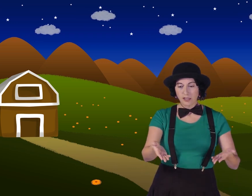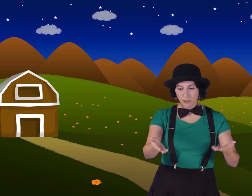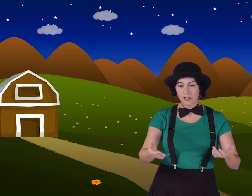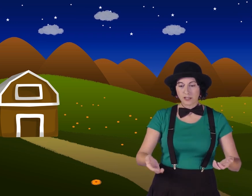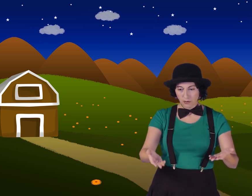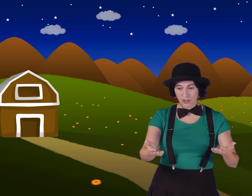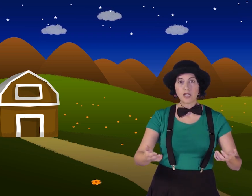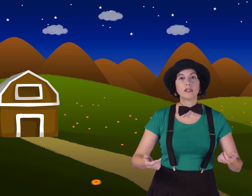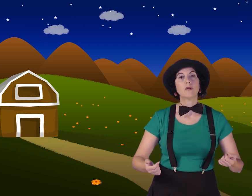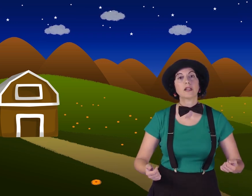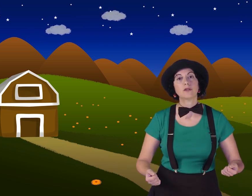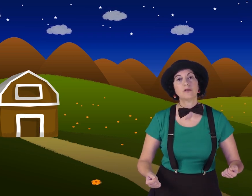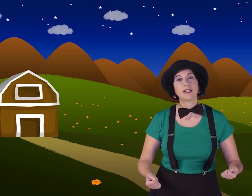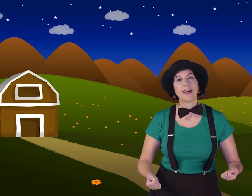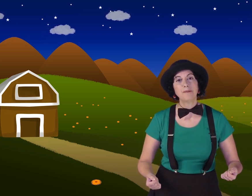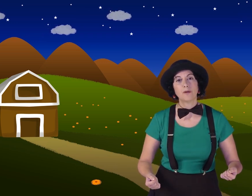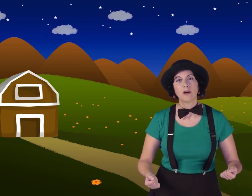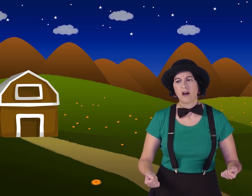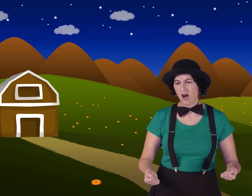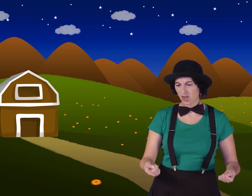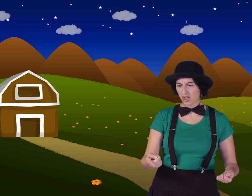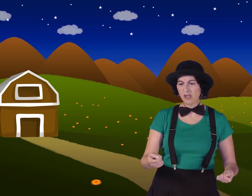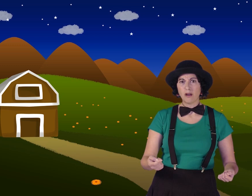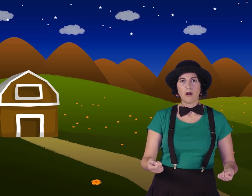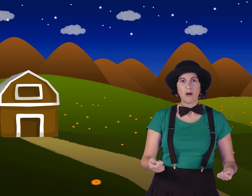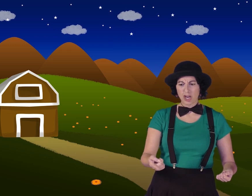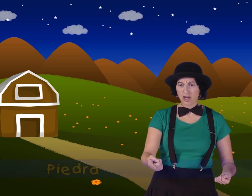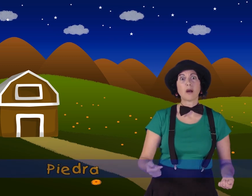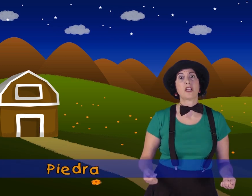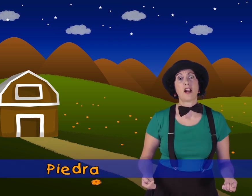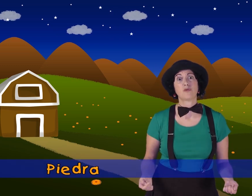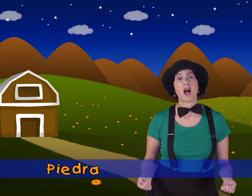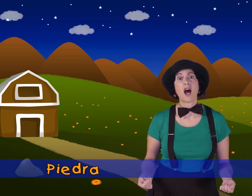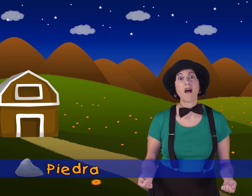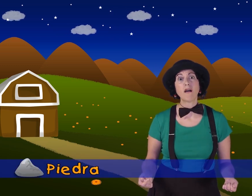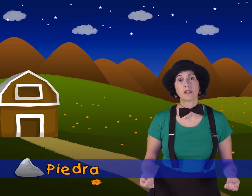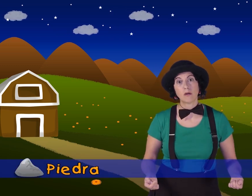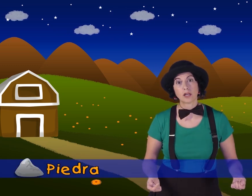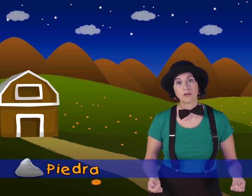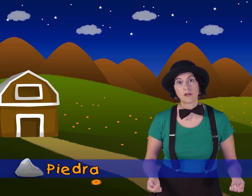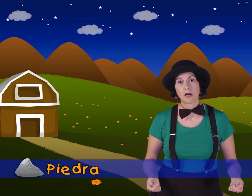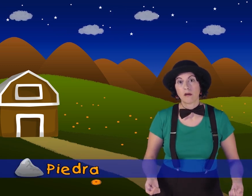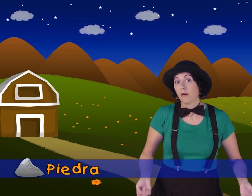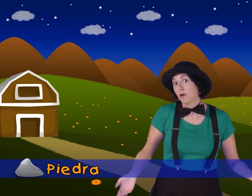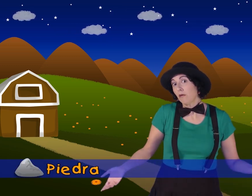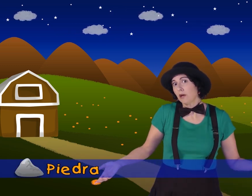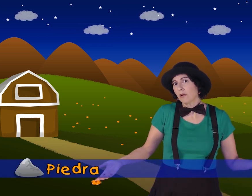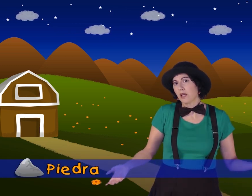te puedes acostar, dijo el ratón de campo. Ahí, en esa piedra dura, dijo el ratón de ciudad. Bueno, es lo que